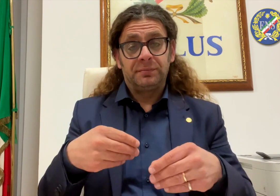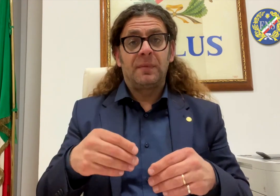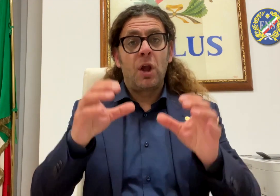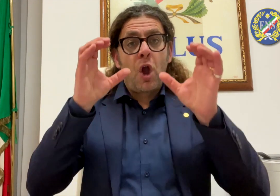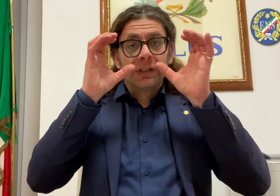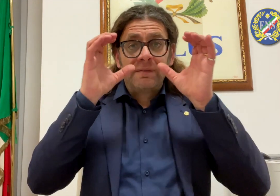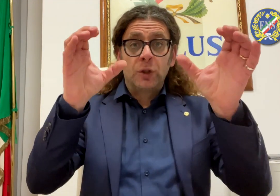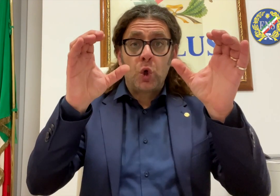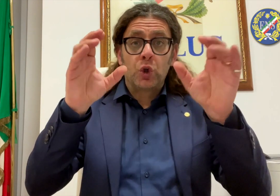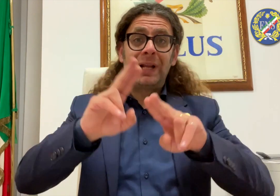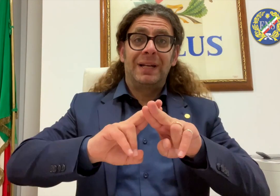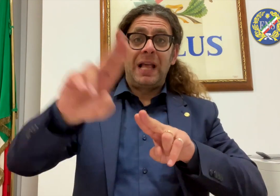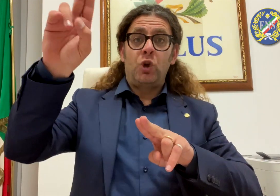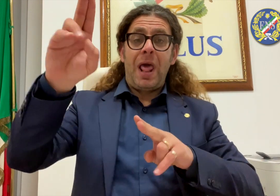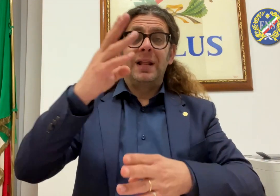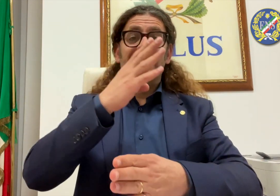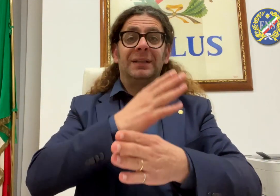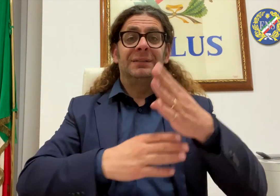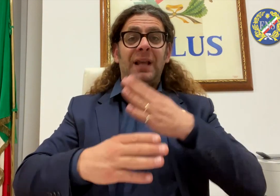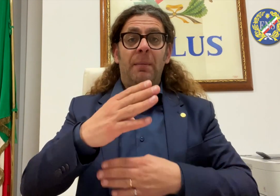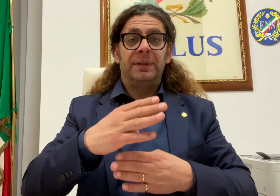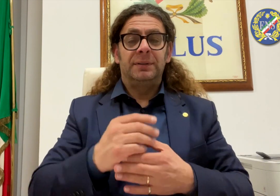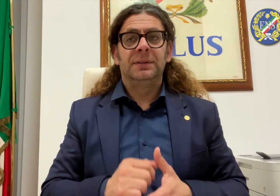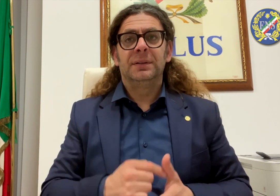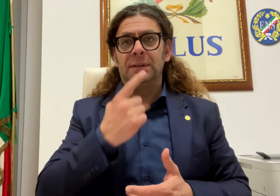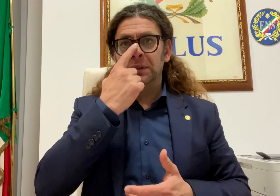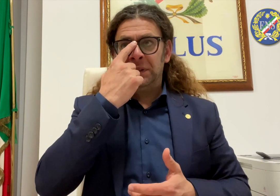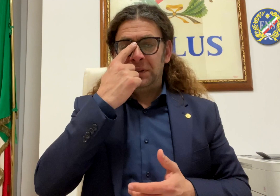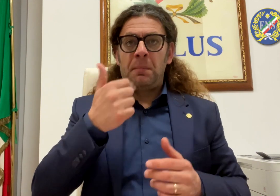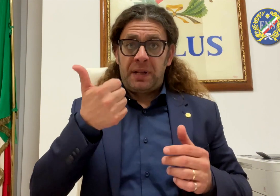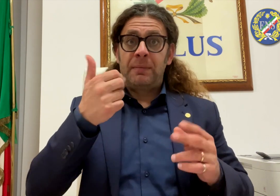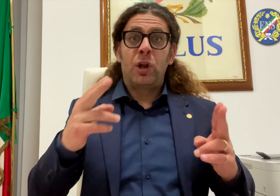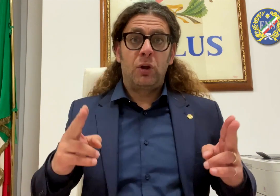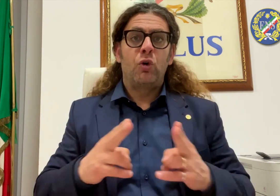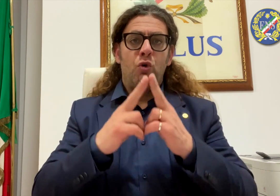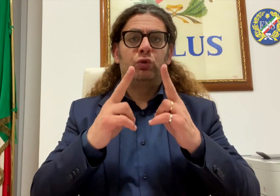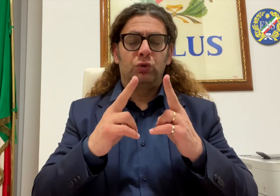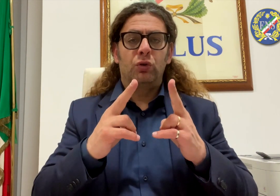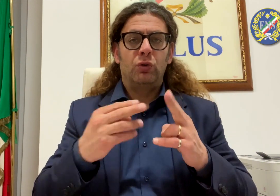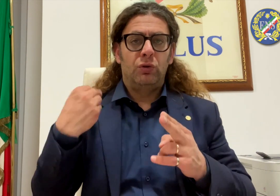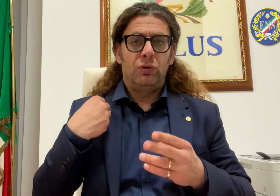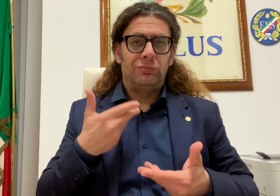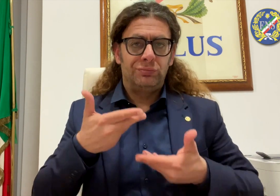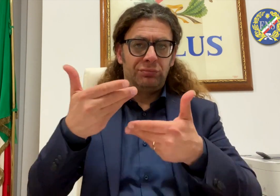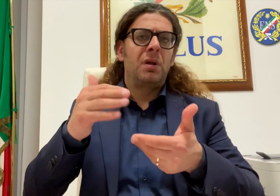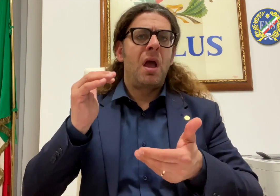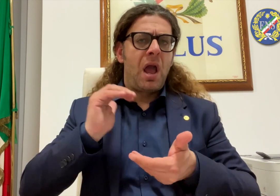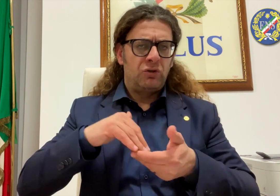di categoria riconosciute ai sensi della legge 4 del 2013, il cui elenco è fornito dal Ministero dello Sviluppo